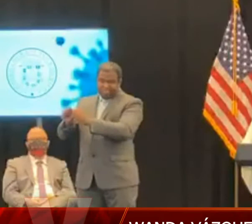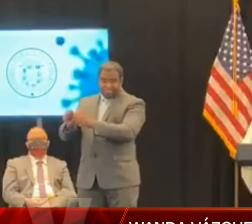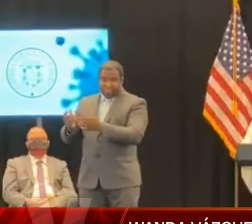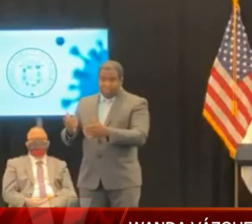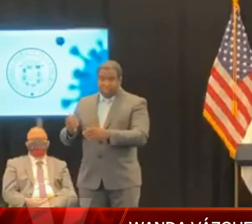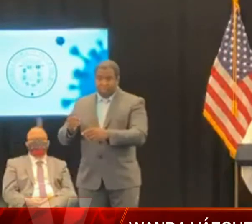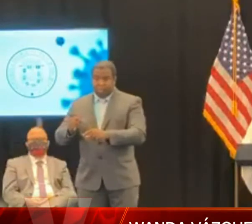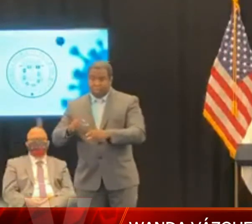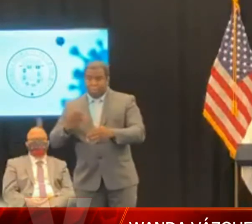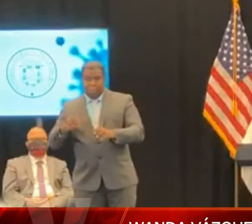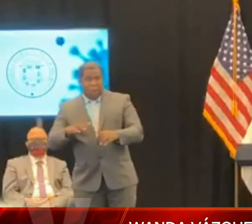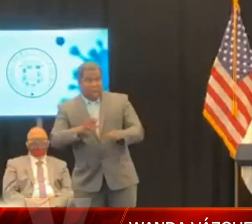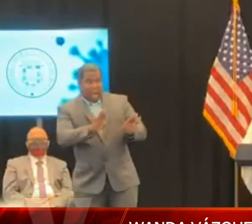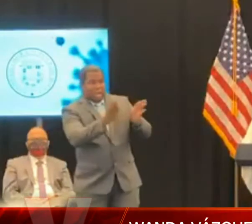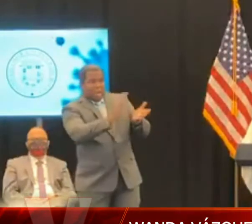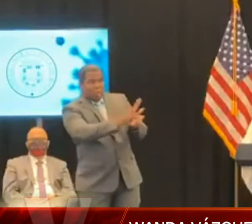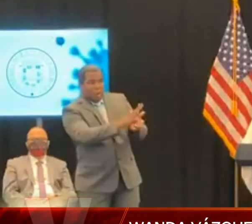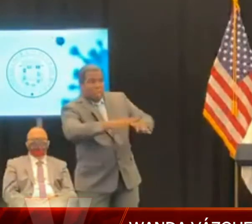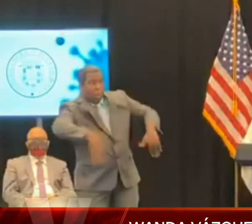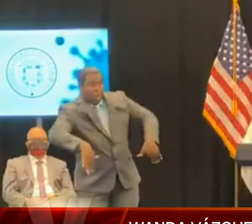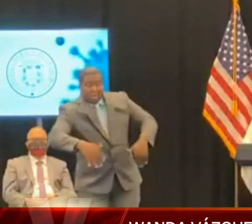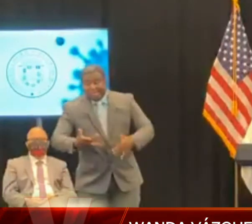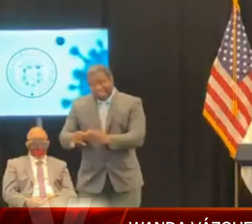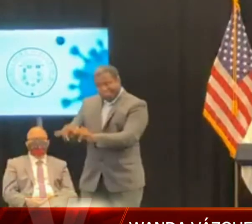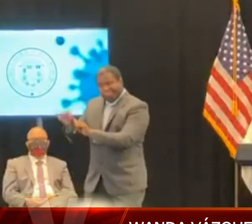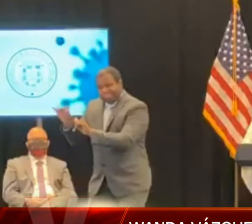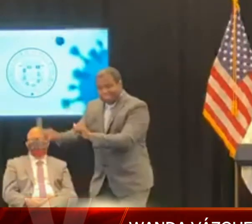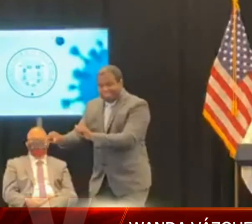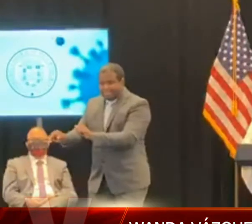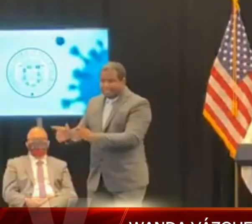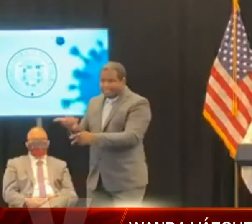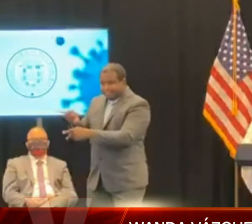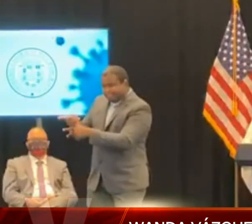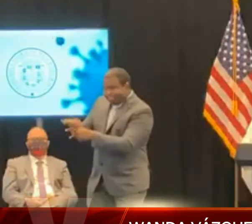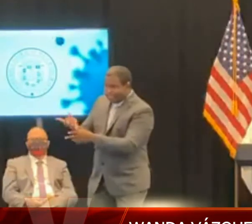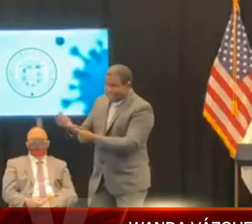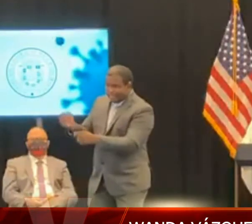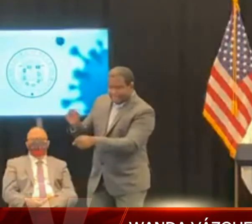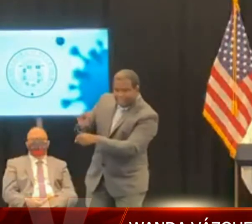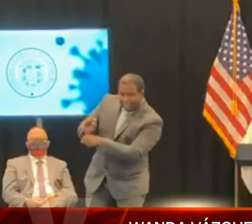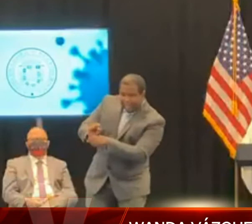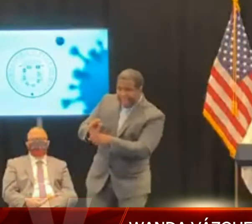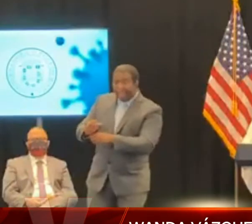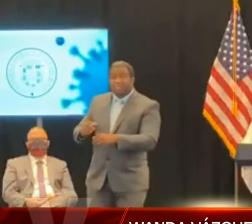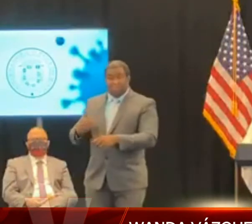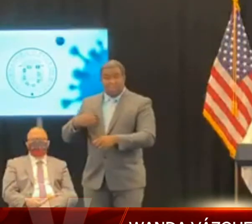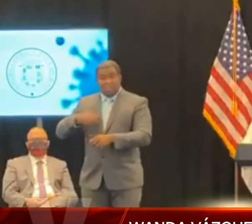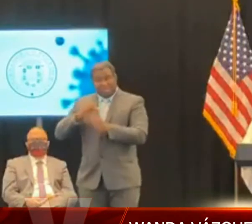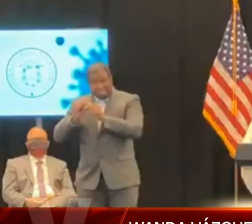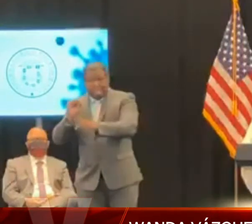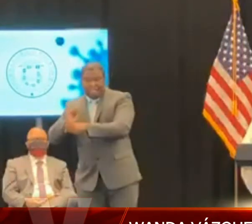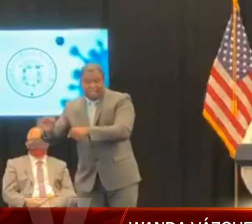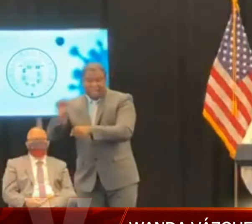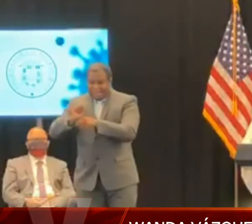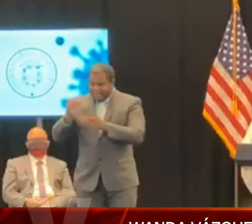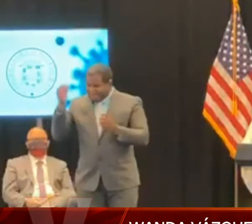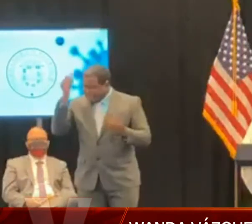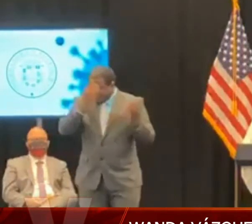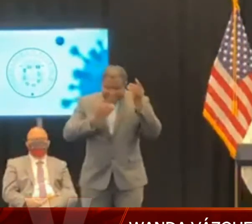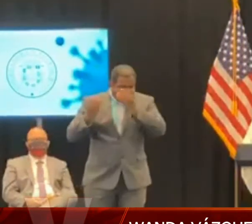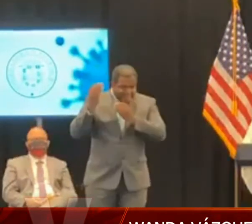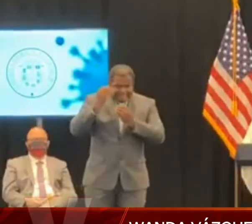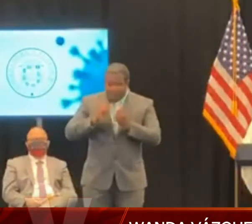ustedes. Y créanme que estamos trabajando muy duro para poder encontrar recursos, para poder seguir ayudando a nuestro pueblo.